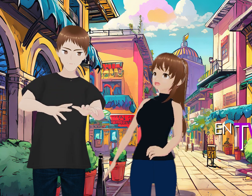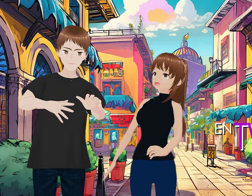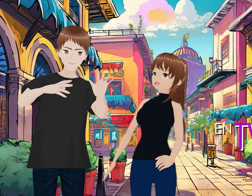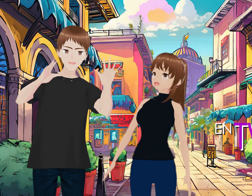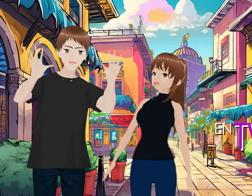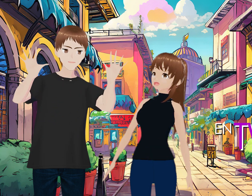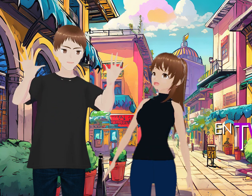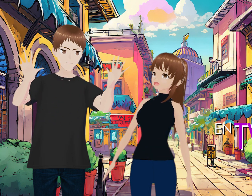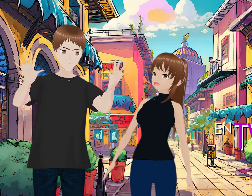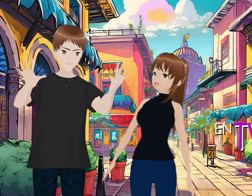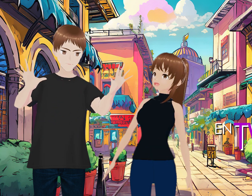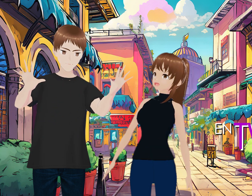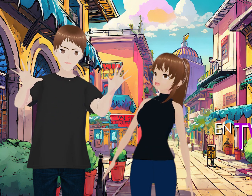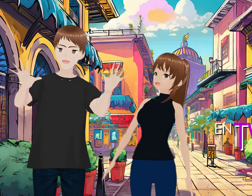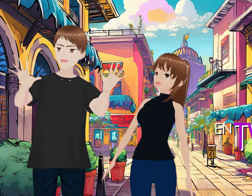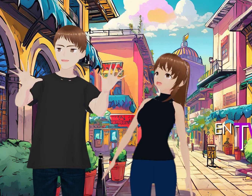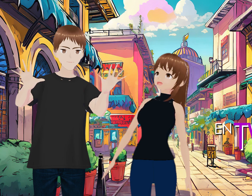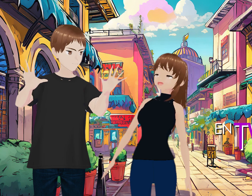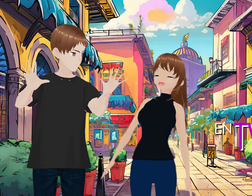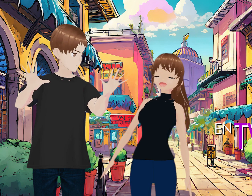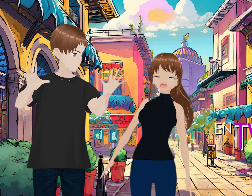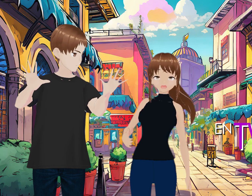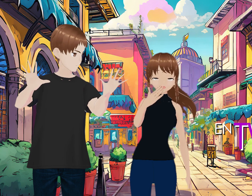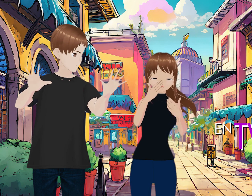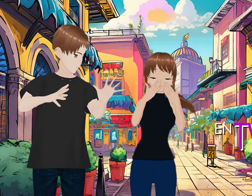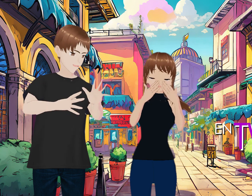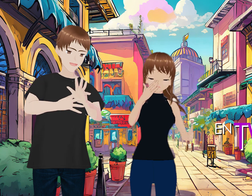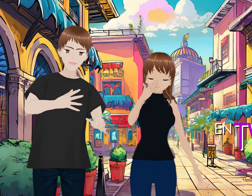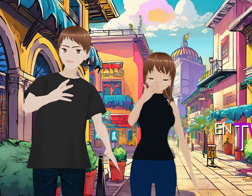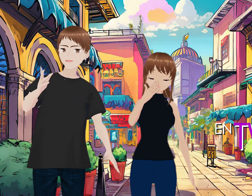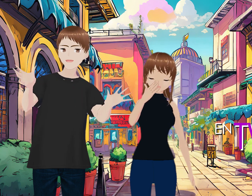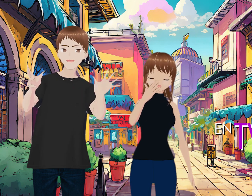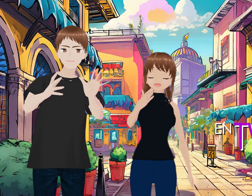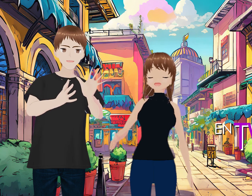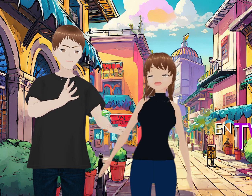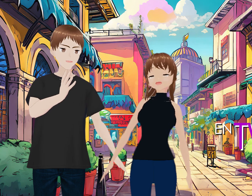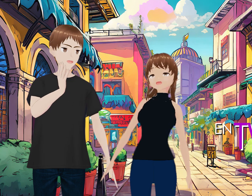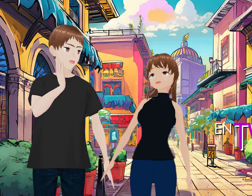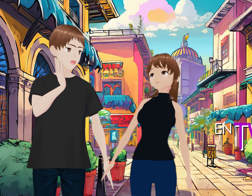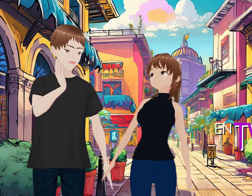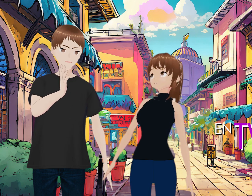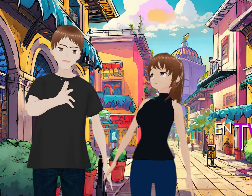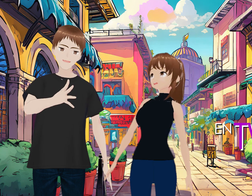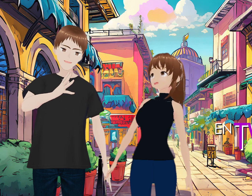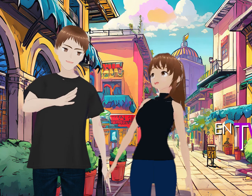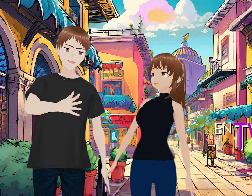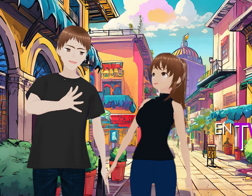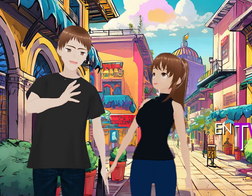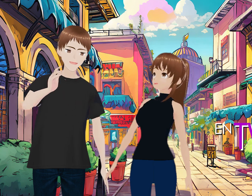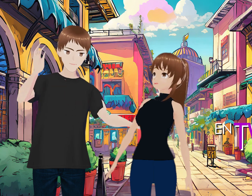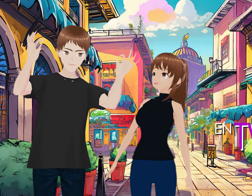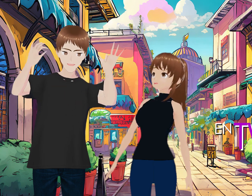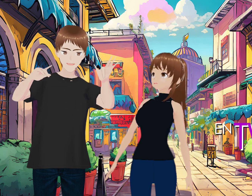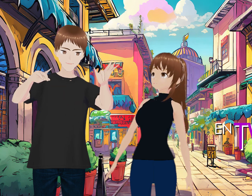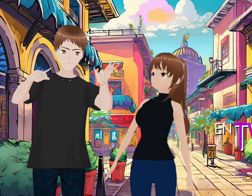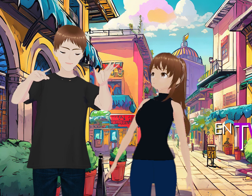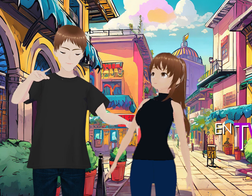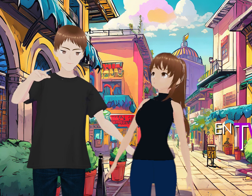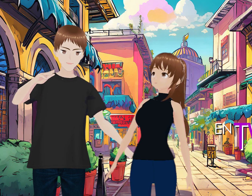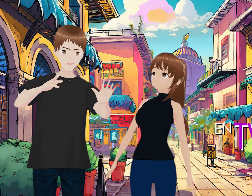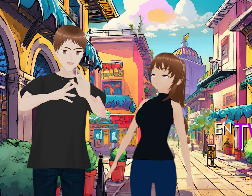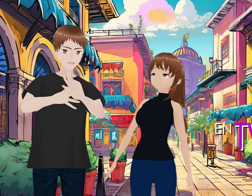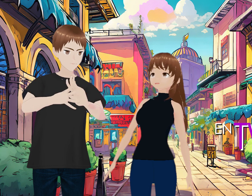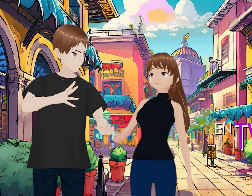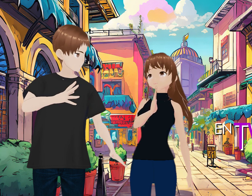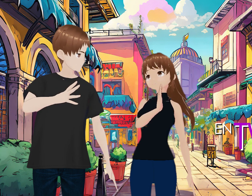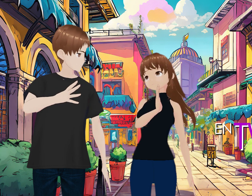tenemos uno del cual afortunadamente logré escapar. Y bueno, este que tenemos animado, recuerden las instrucciones, se las dejamos en la descripción del